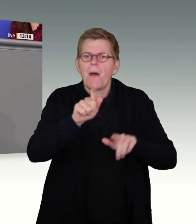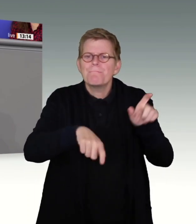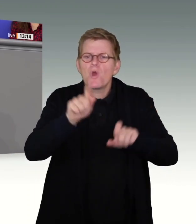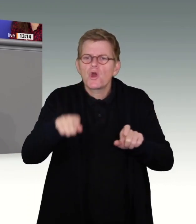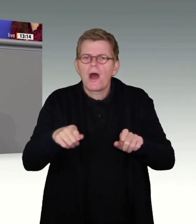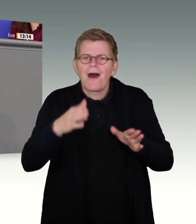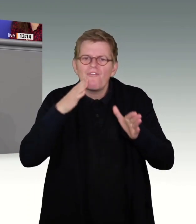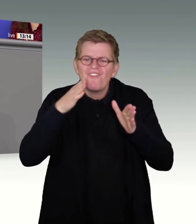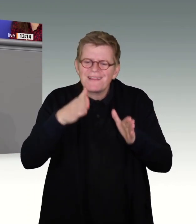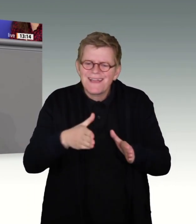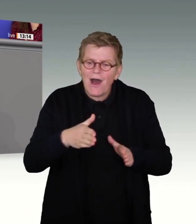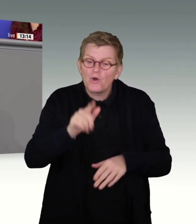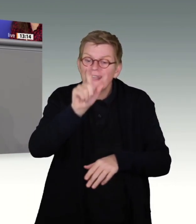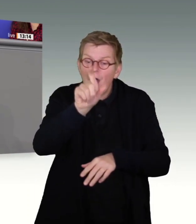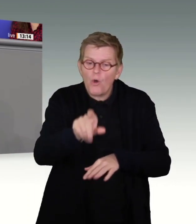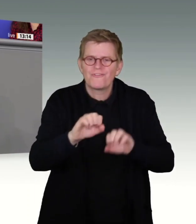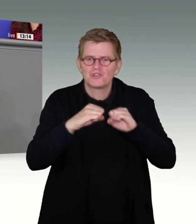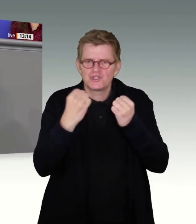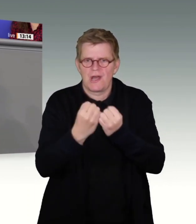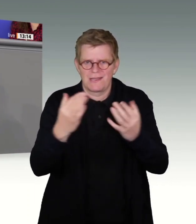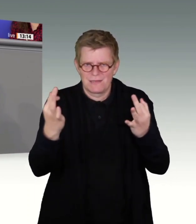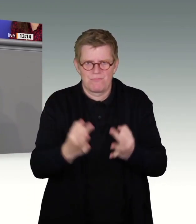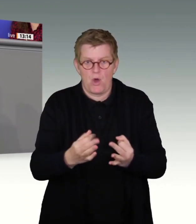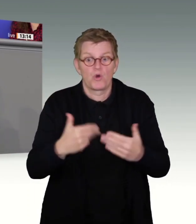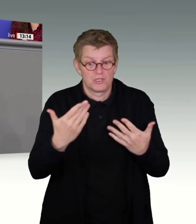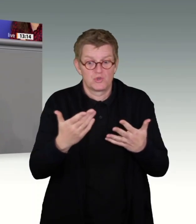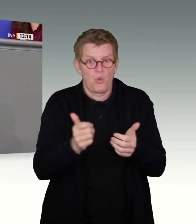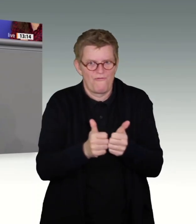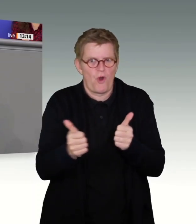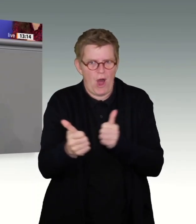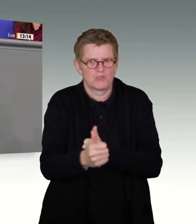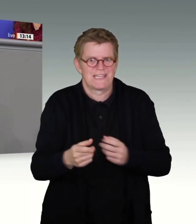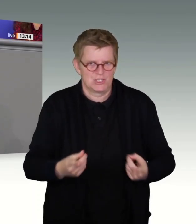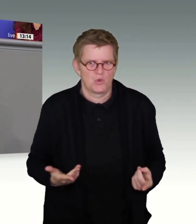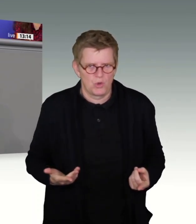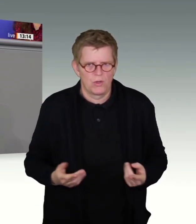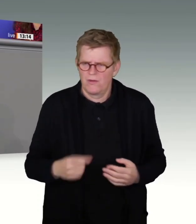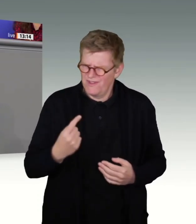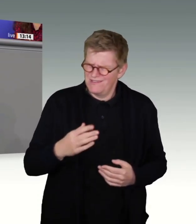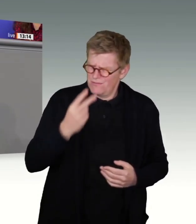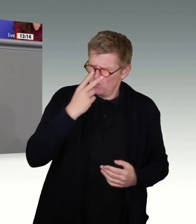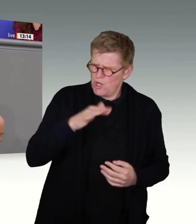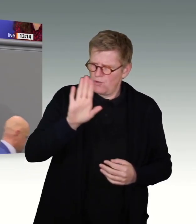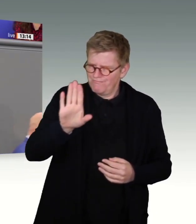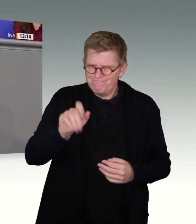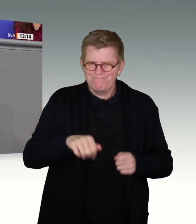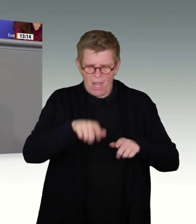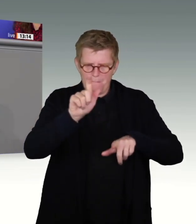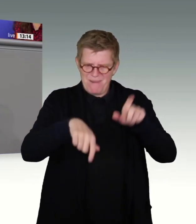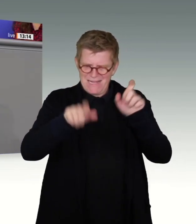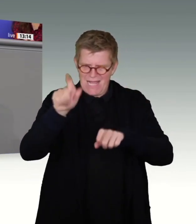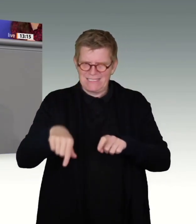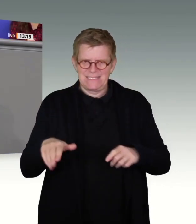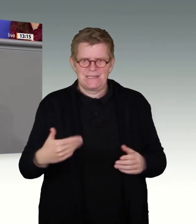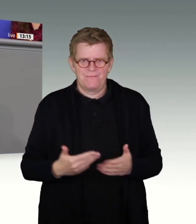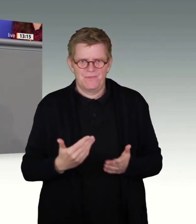Bürger in diesen Staat voraus. Und wenn ich mir dann mal, Stichwort, Ihre Bilanz anschaue, wenn Sie dann Leute wie ein